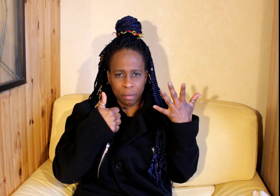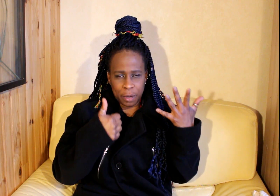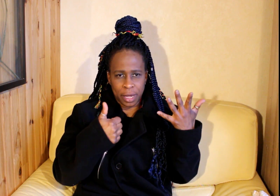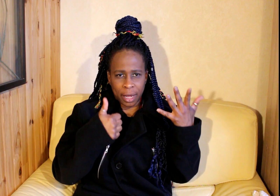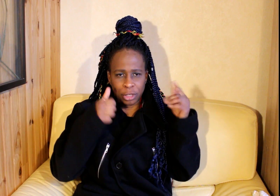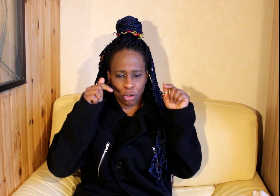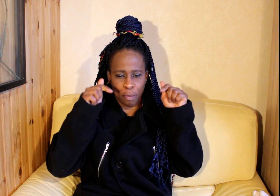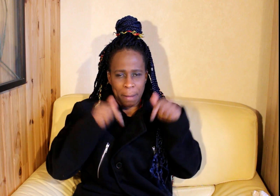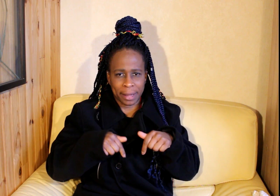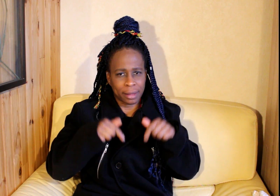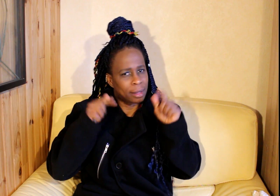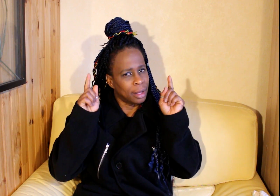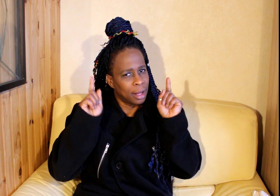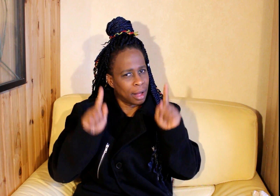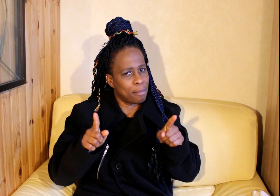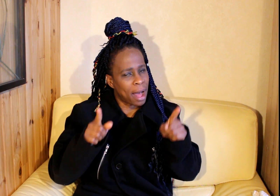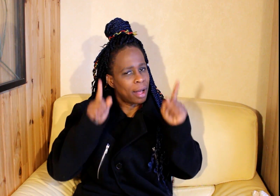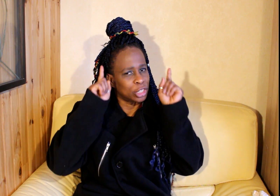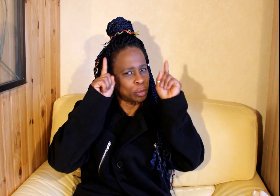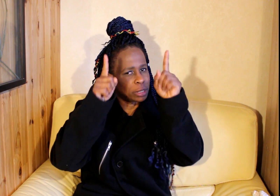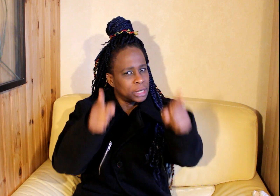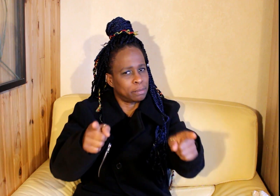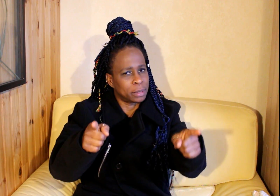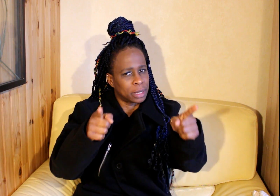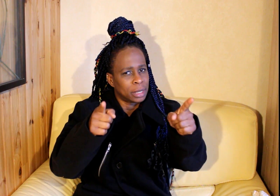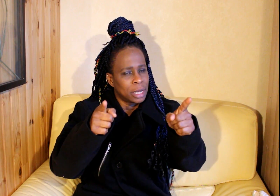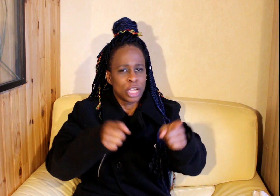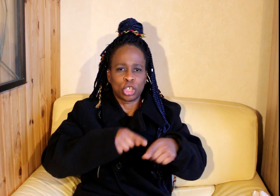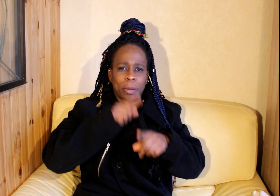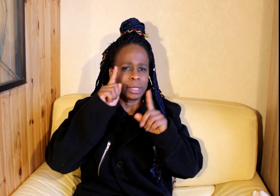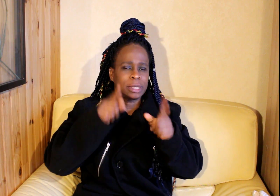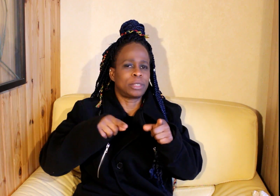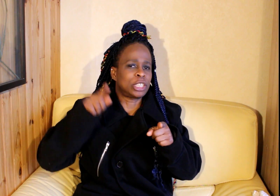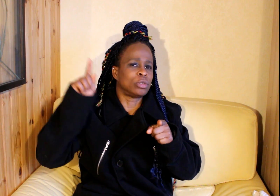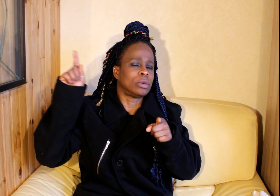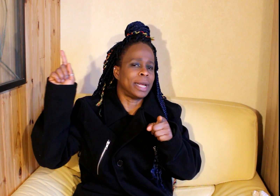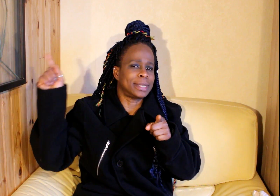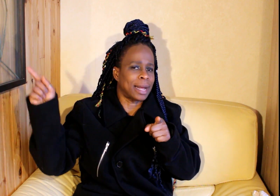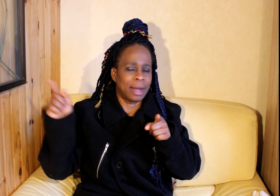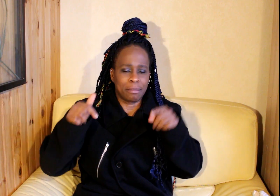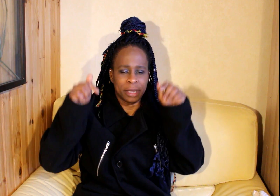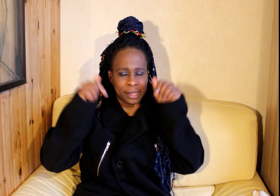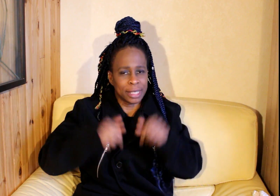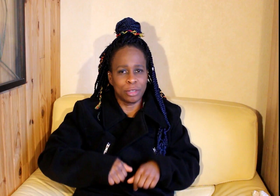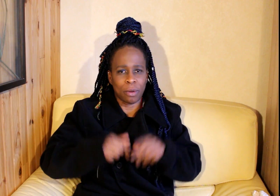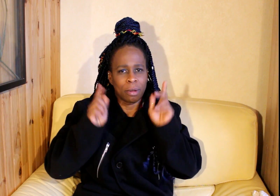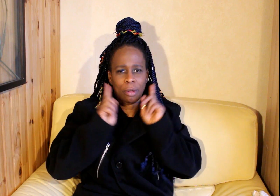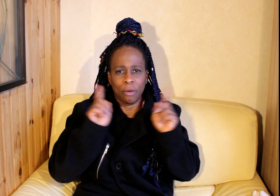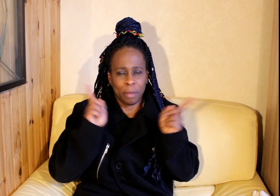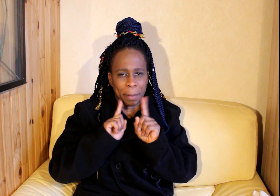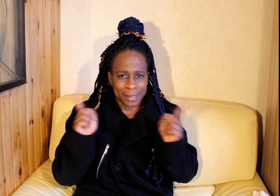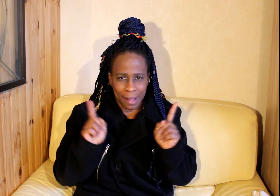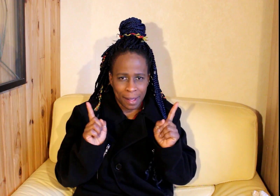Oublier de ne pas mettre En bas Je participe Je participe C'est sur Instagram Ici Non On ne met pas ça